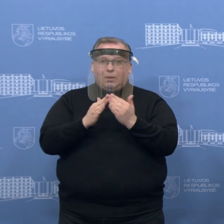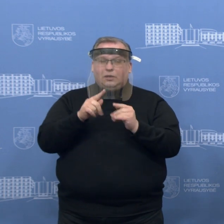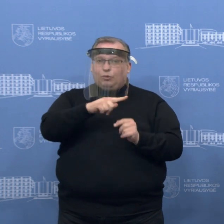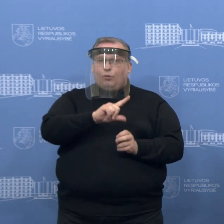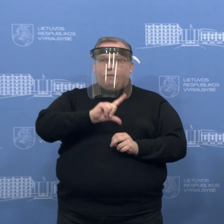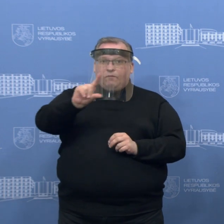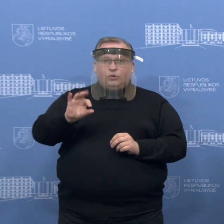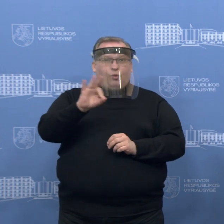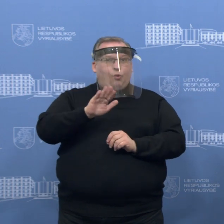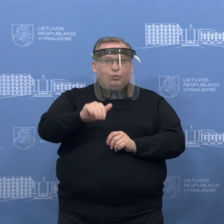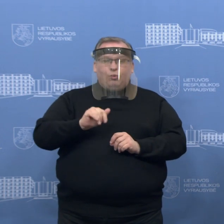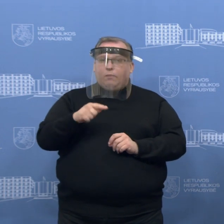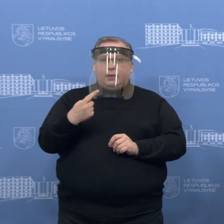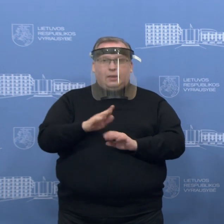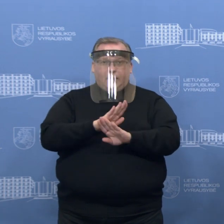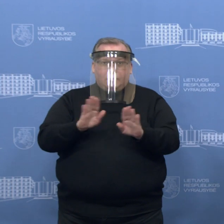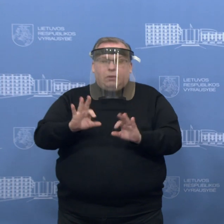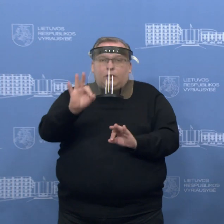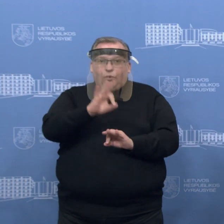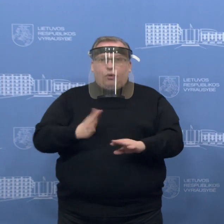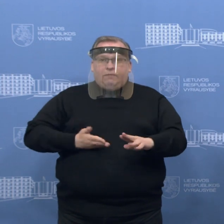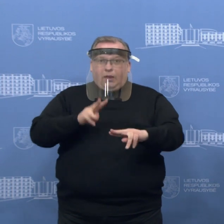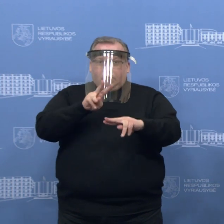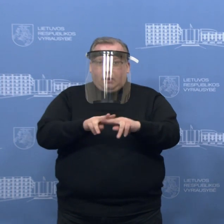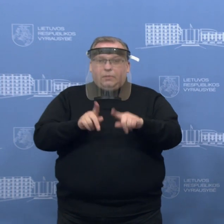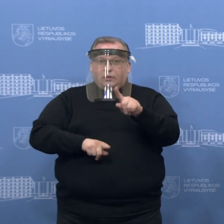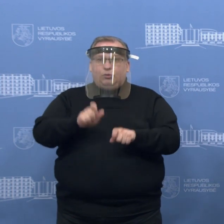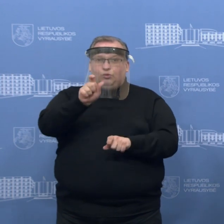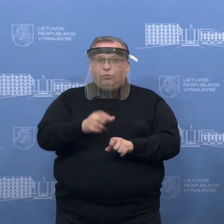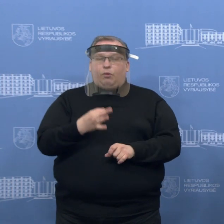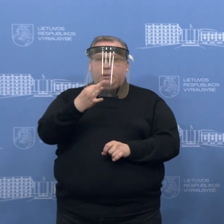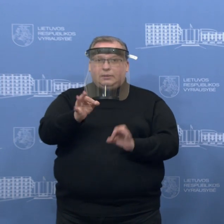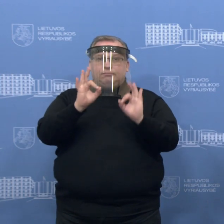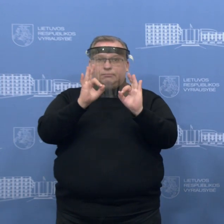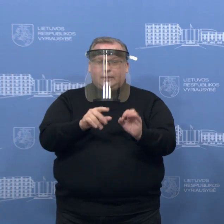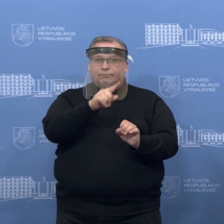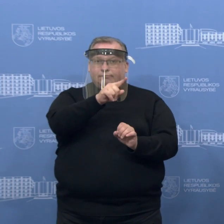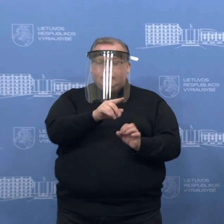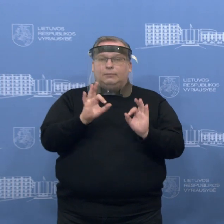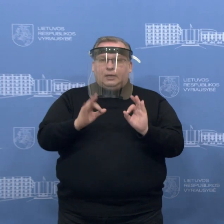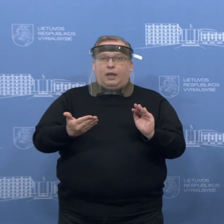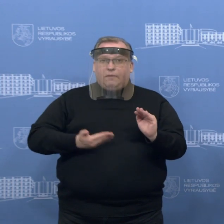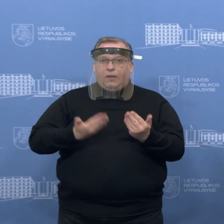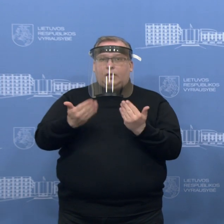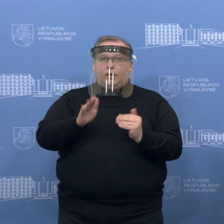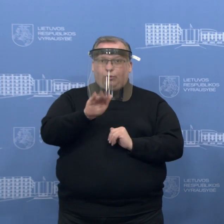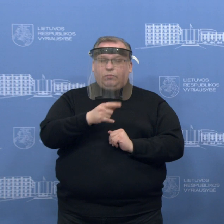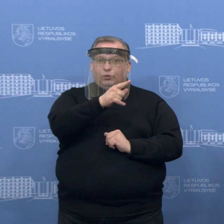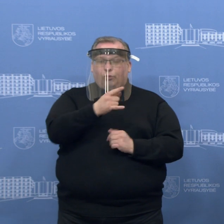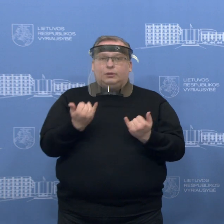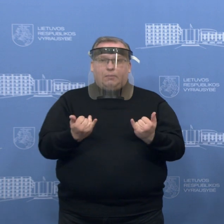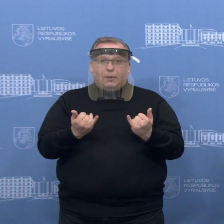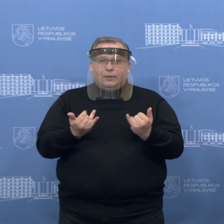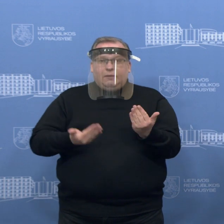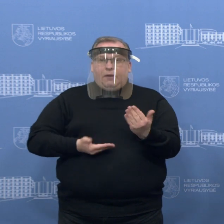patekimas apie nuomą nekalbamą ir apie gyvenamą vietą. Jeigu tiesiog žmogus pasakys, iš tikrųjų, kad jis ten gyvena, nuomuojasi, tai yra jo gyvenamoja vieta.